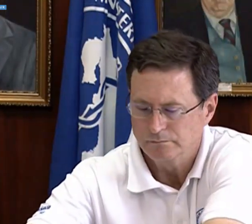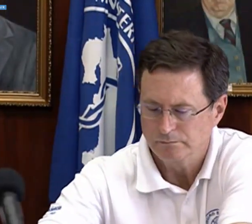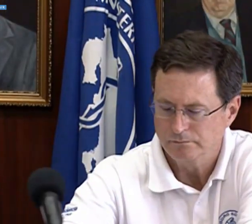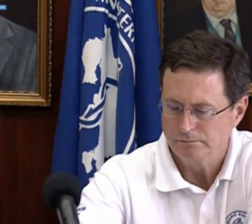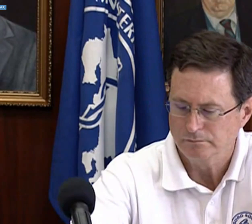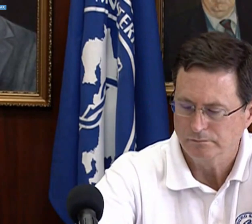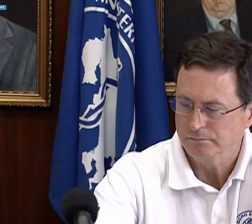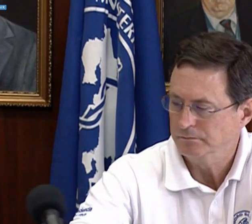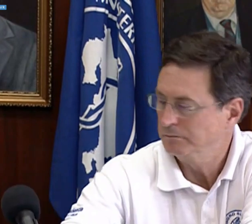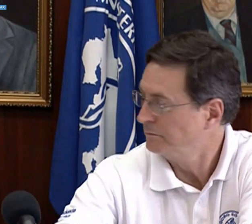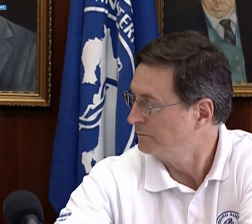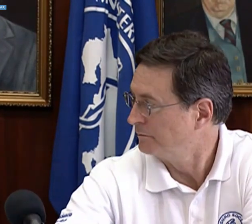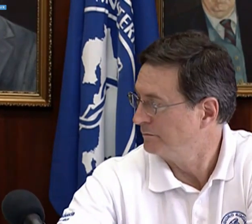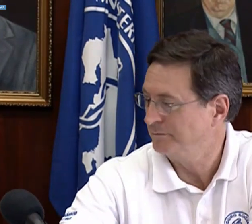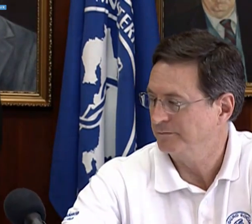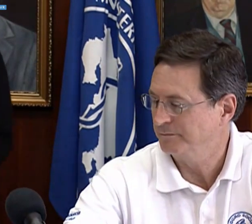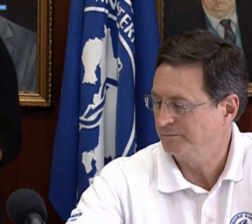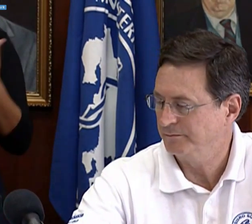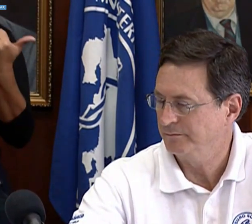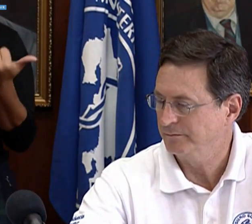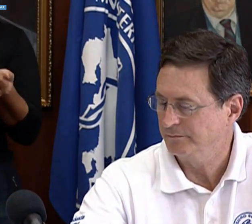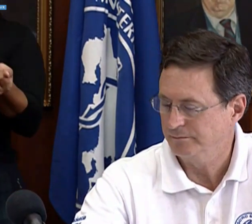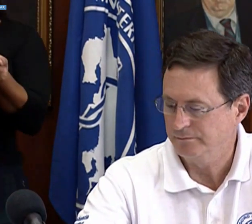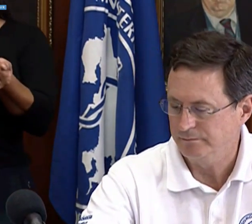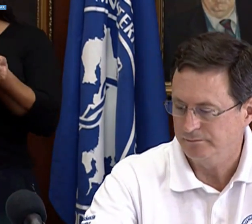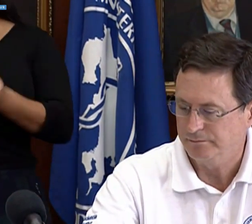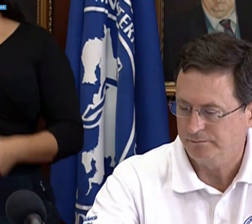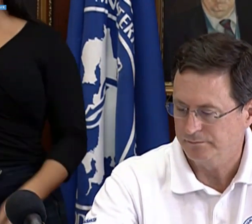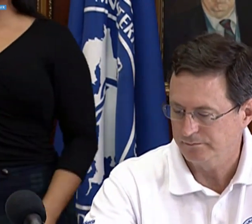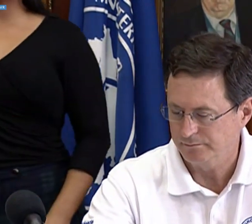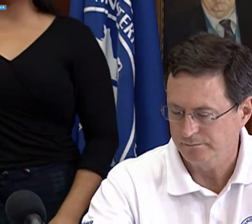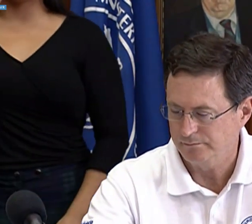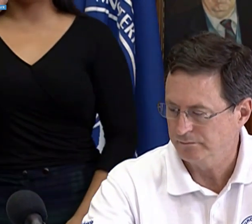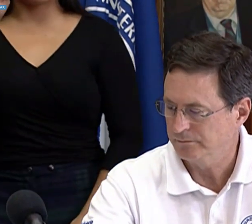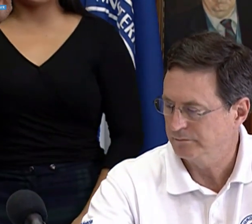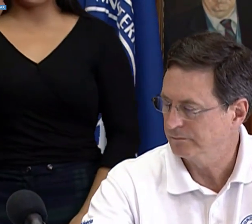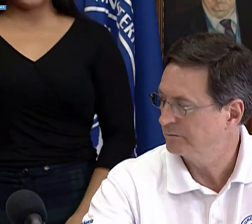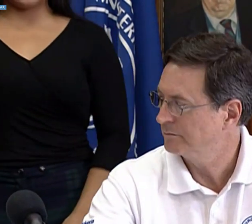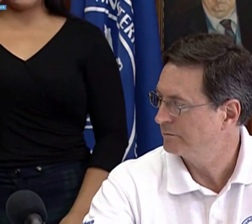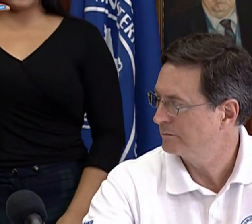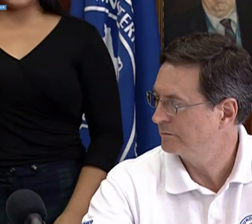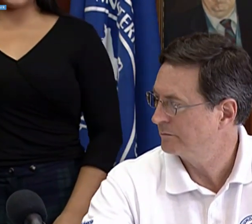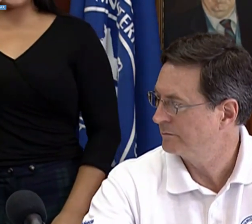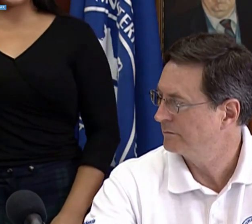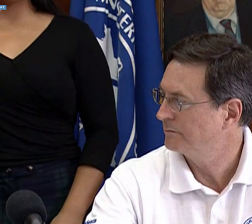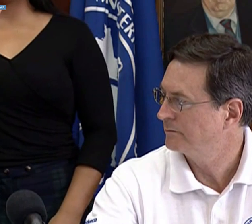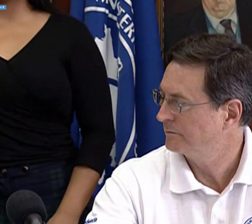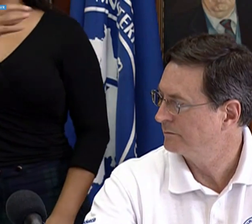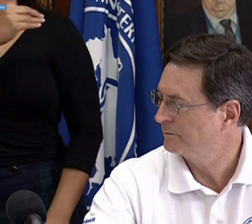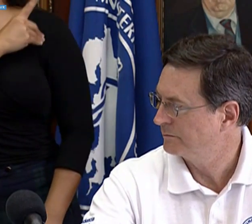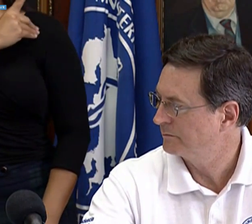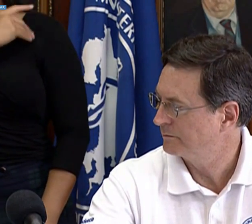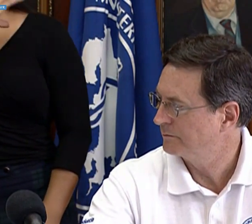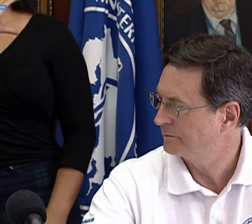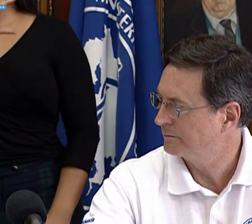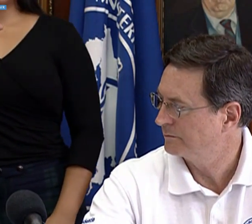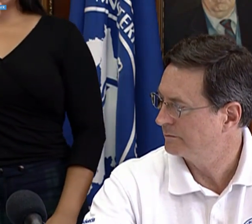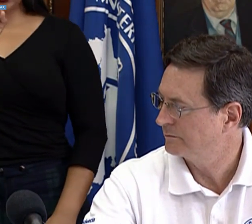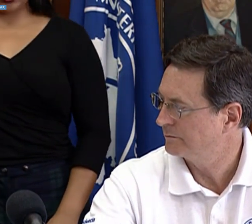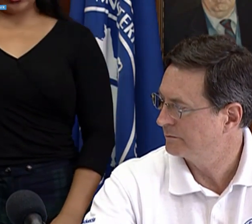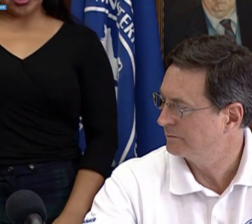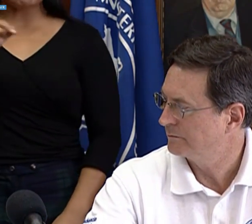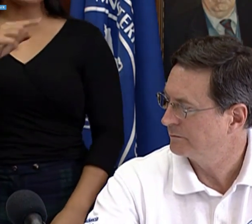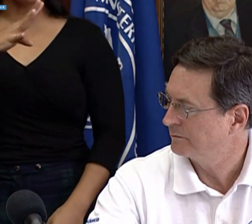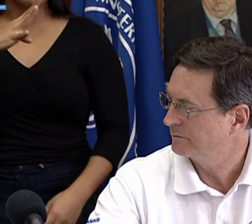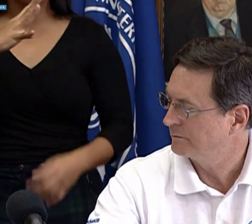Ahora le sigue el doctor Román Macaya, presidente ejecutivo de la Caja Costarricense de Seguro Social, que se va a referir también a aspectos propios